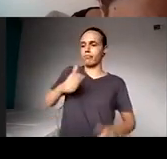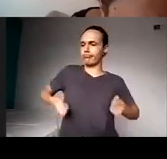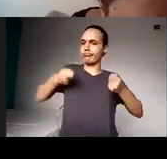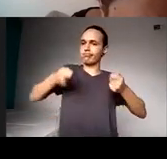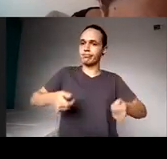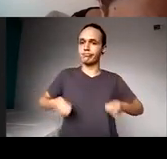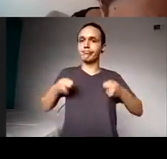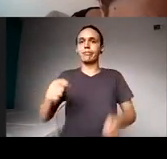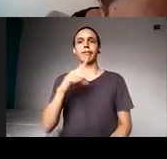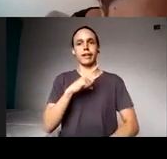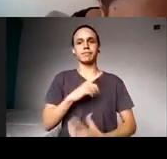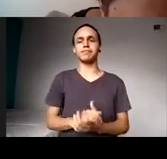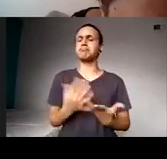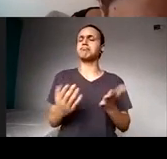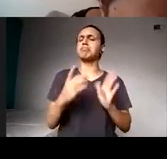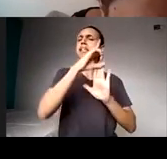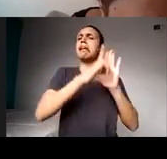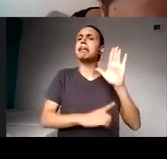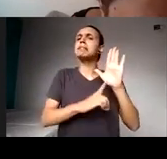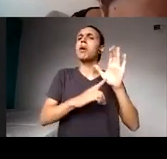Essa declaração da ONU,